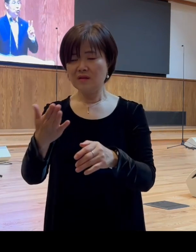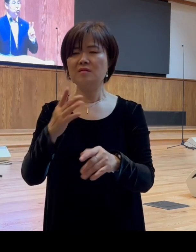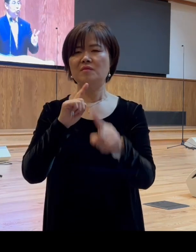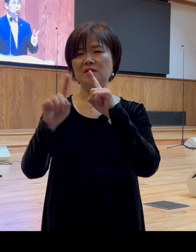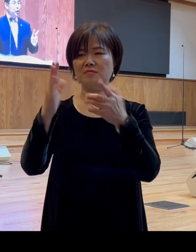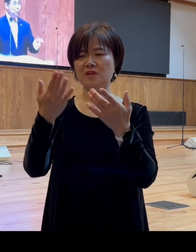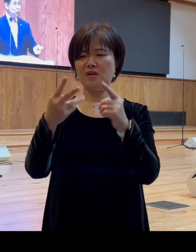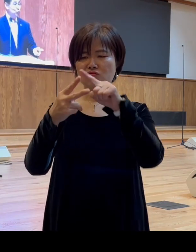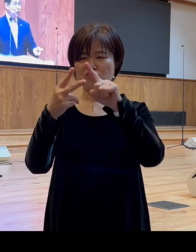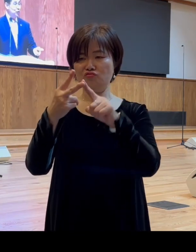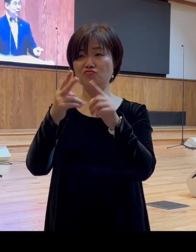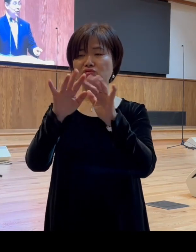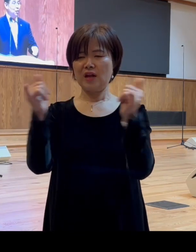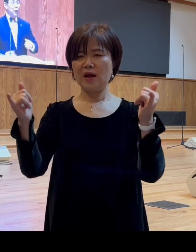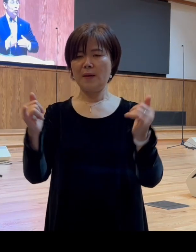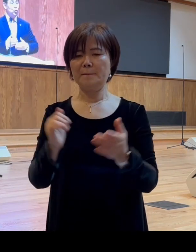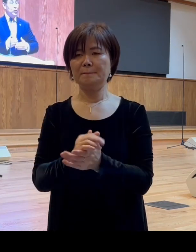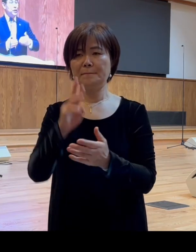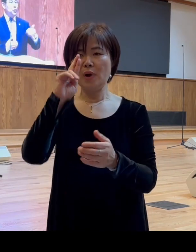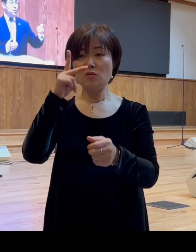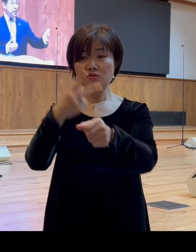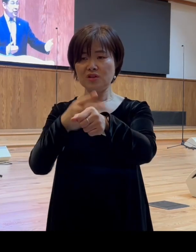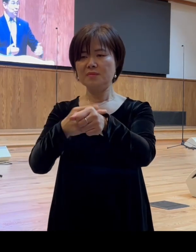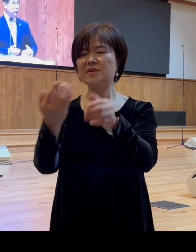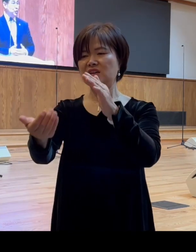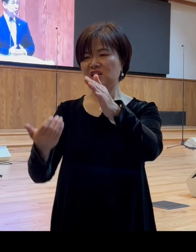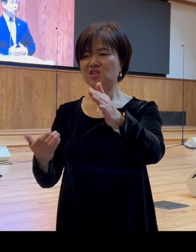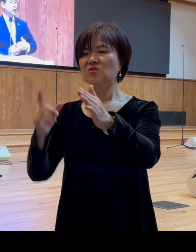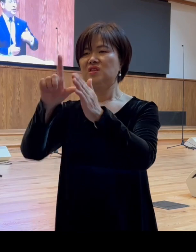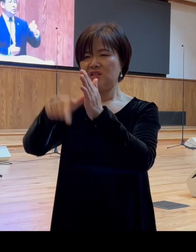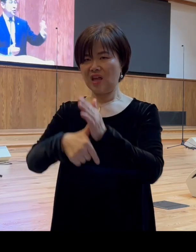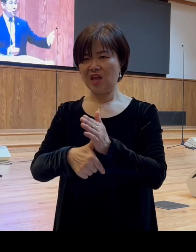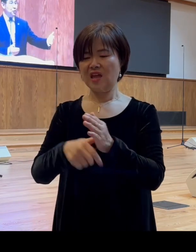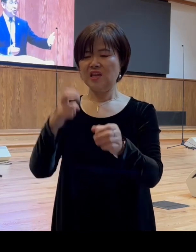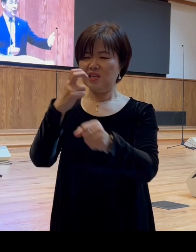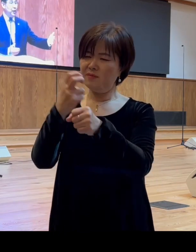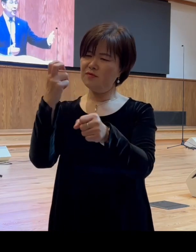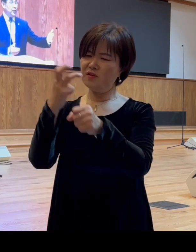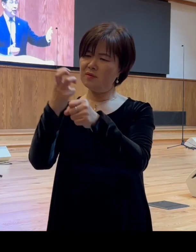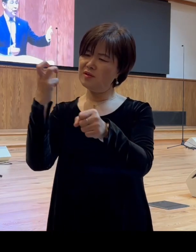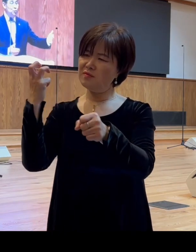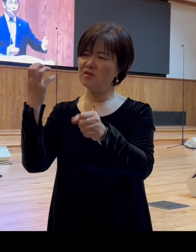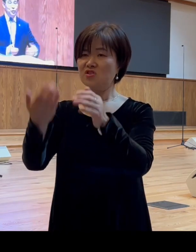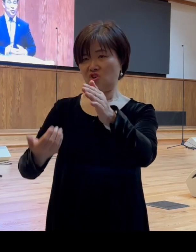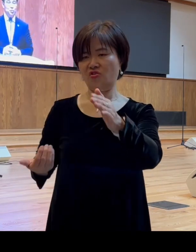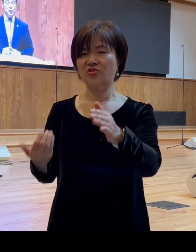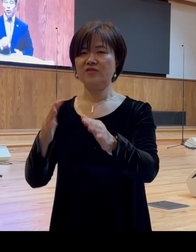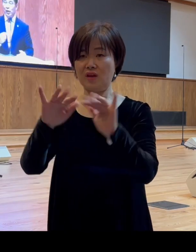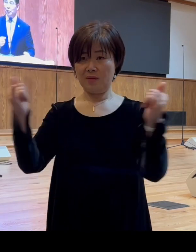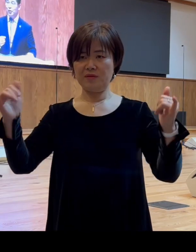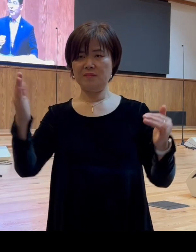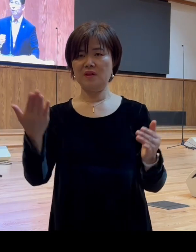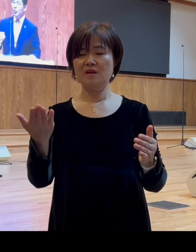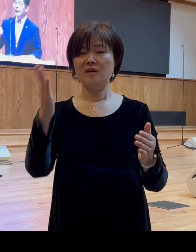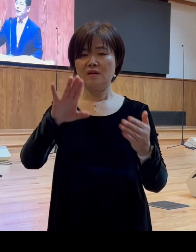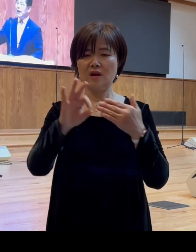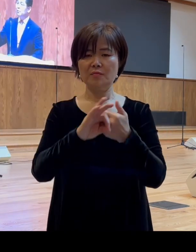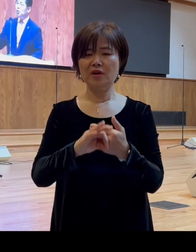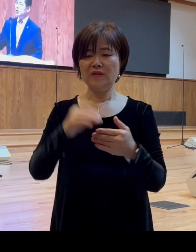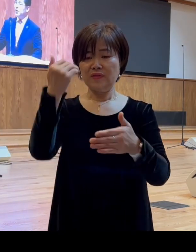인물은 바울 이전 세대 인물이 적어도 한 2, 30년 전에 인물들이었습니다 그런가 하면 나머지 세 번